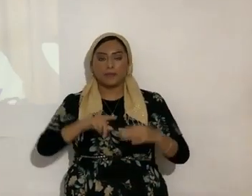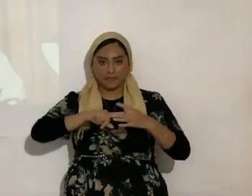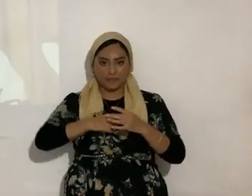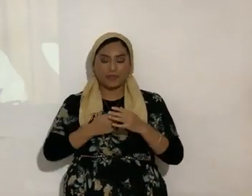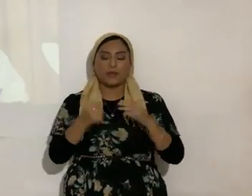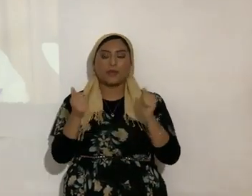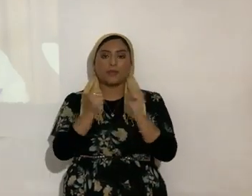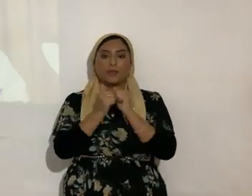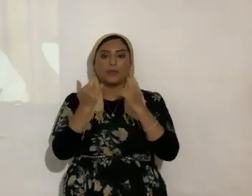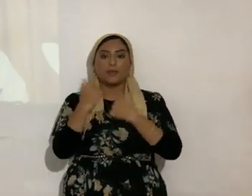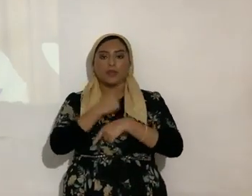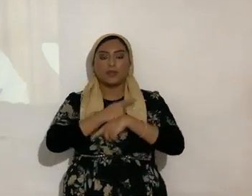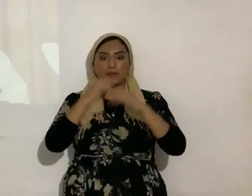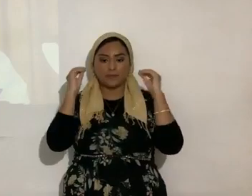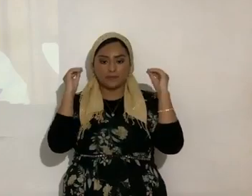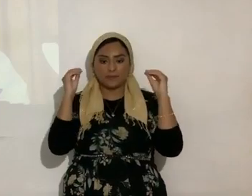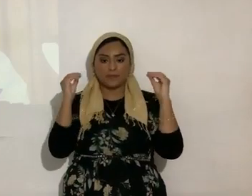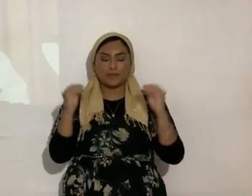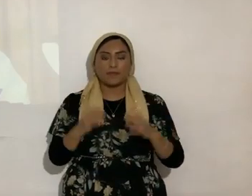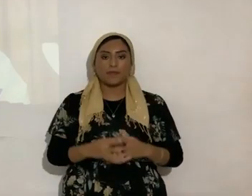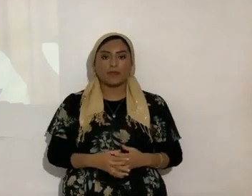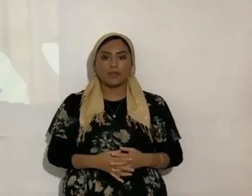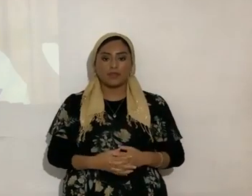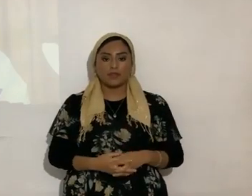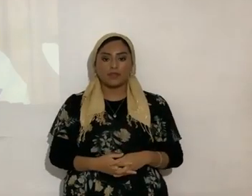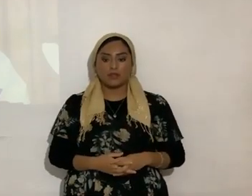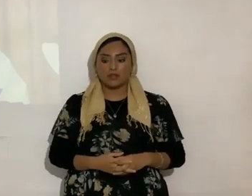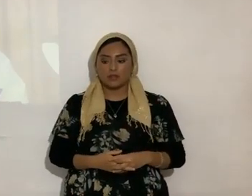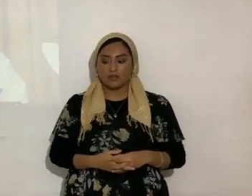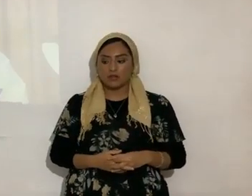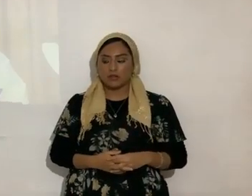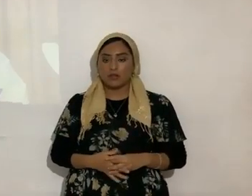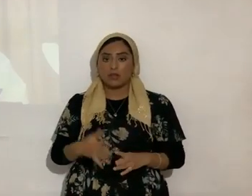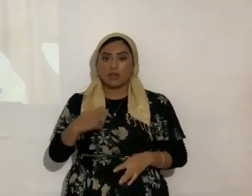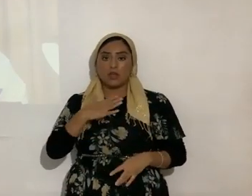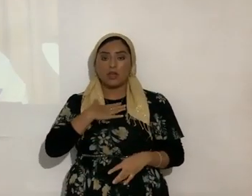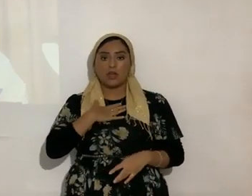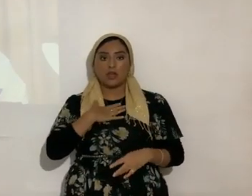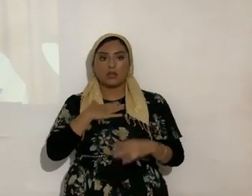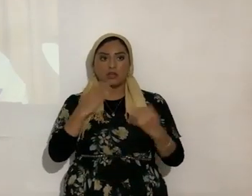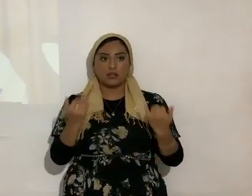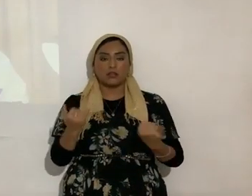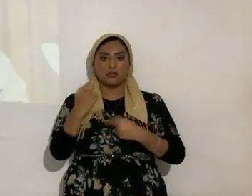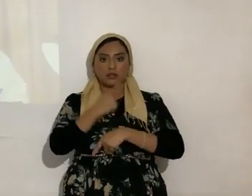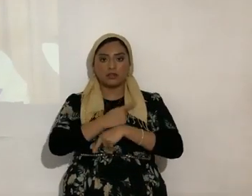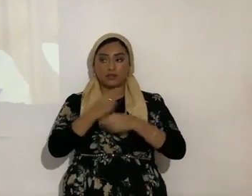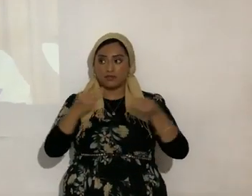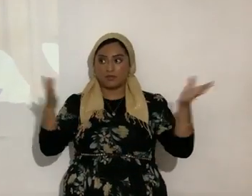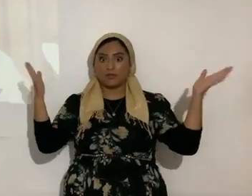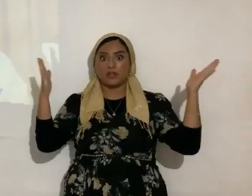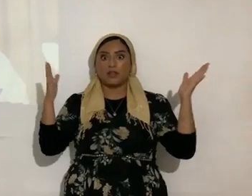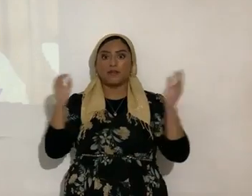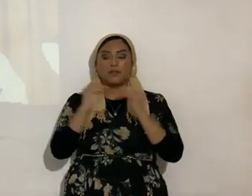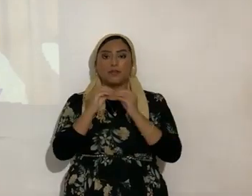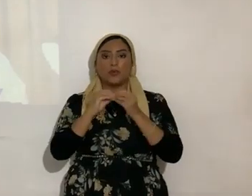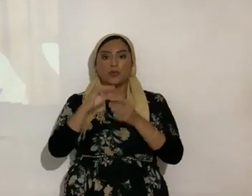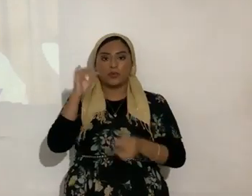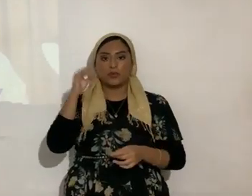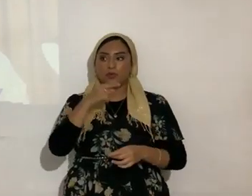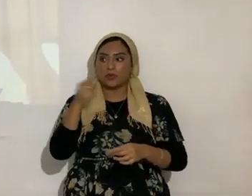administración el día de hoy, bueno, yo les titulé, lo hayan avisando para que más almas se conecten, y